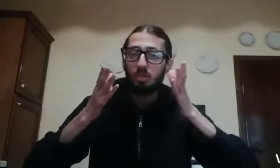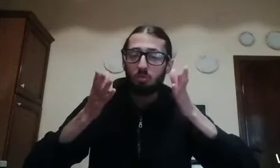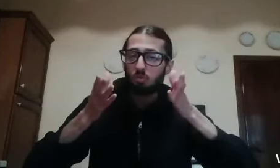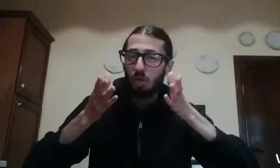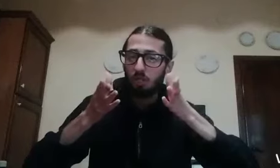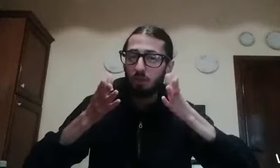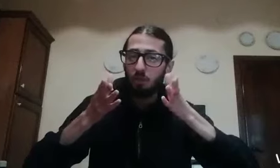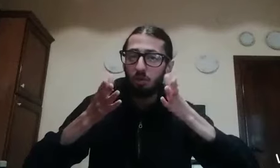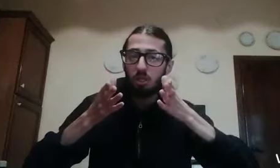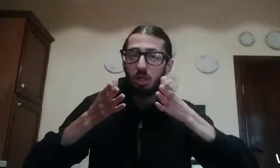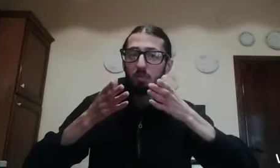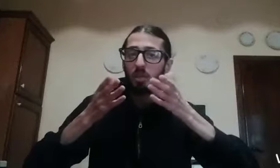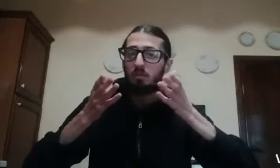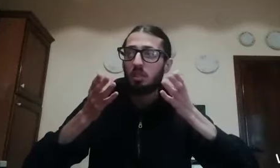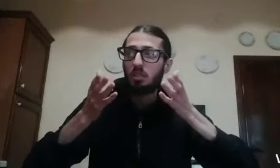riscuso un'altra volta per aver